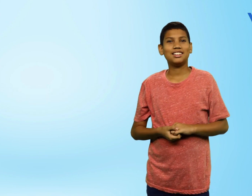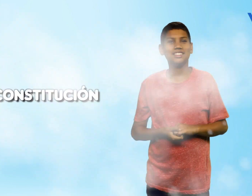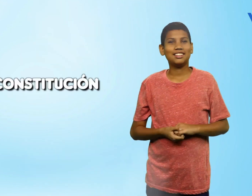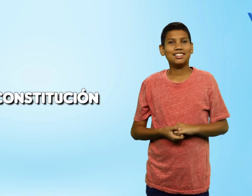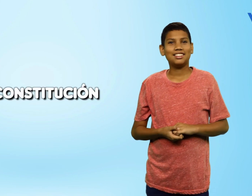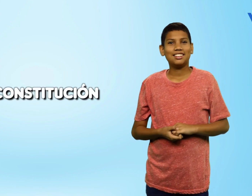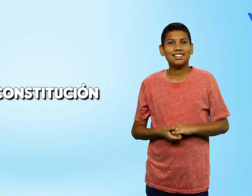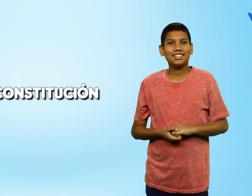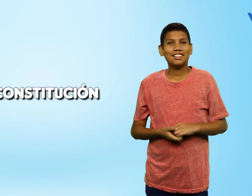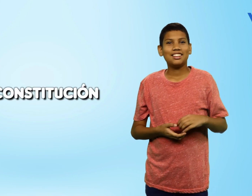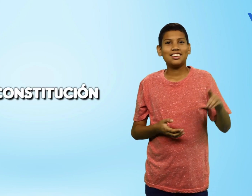Constitución